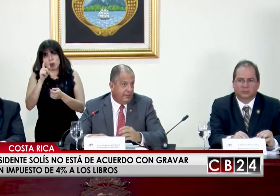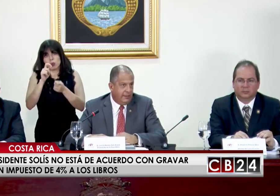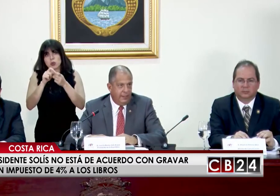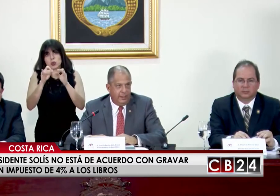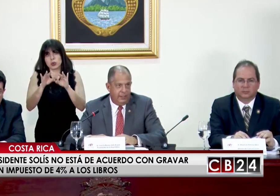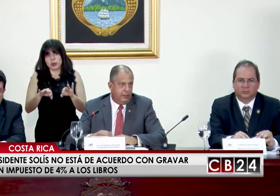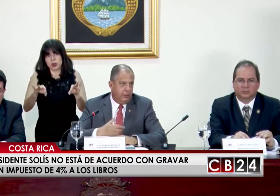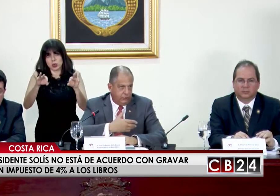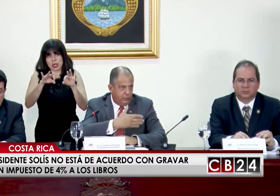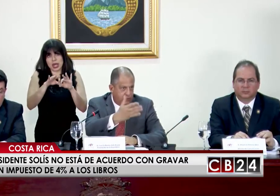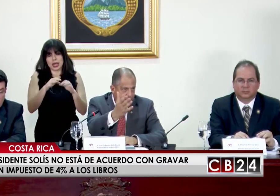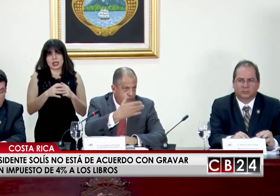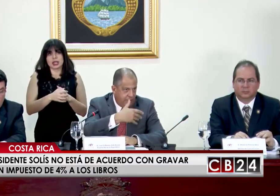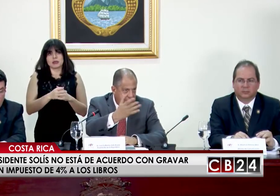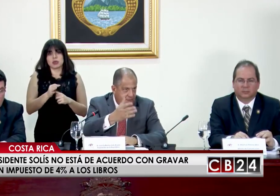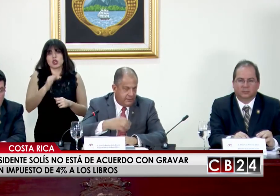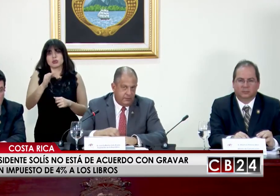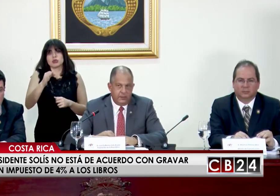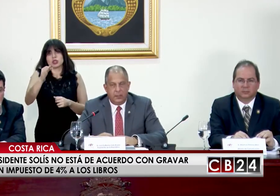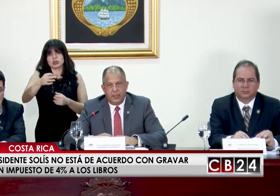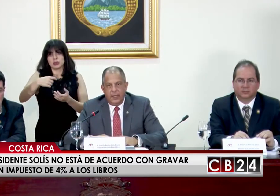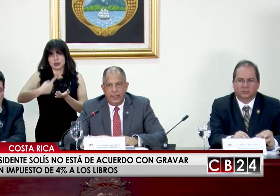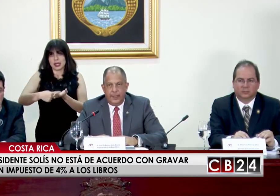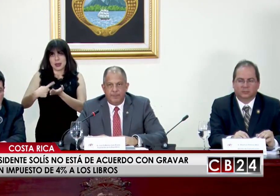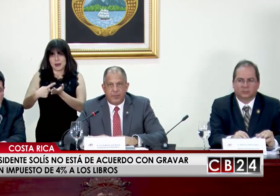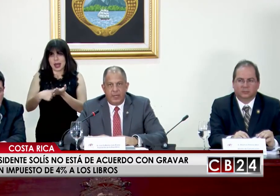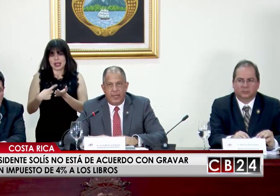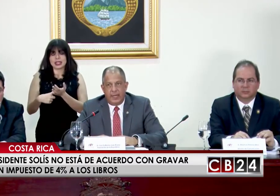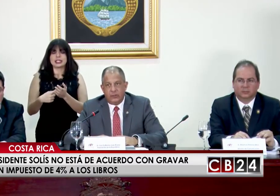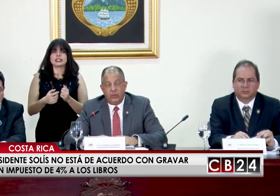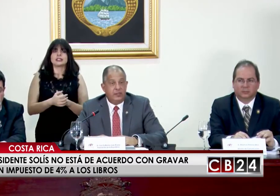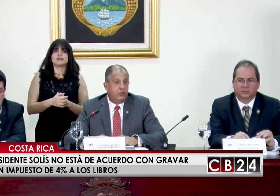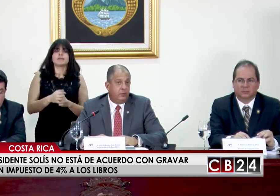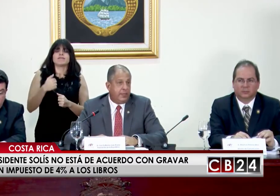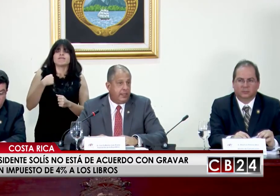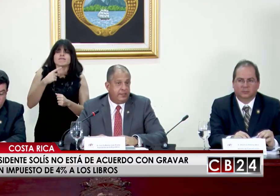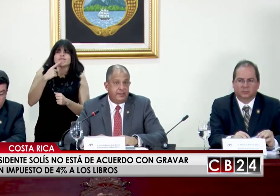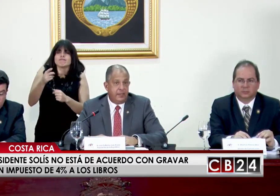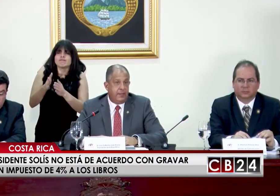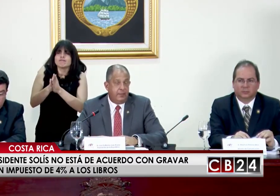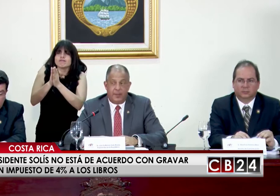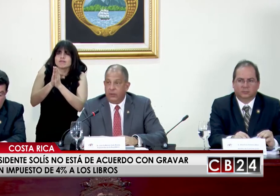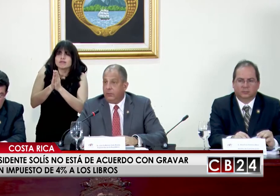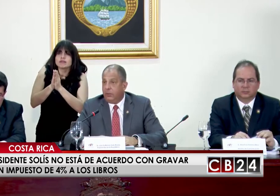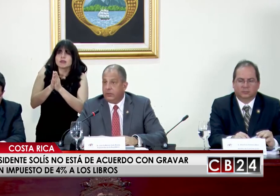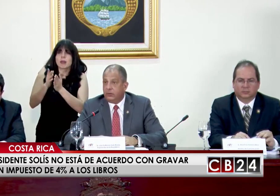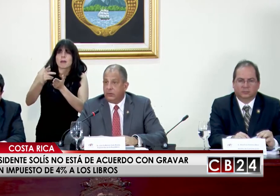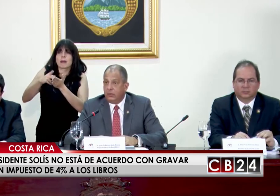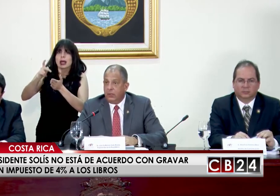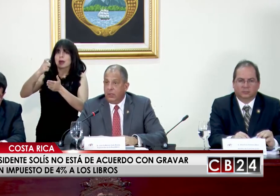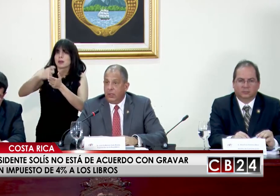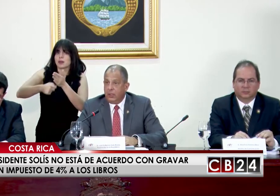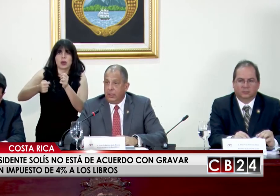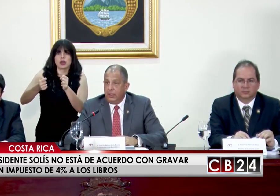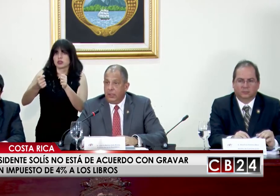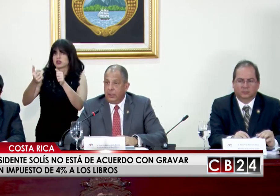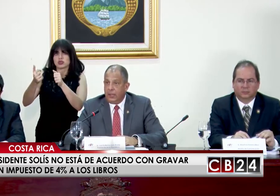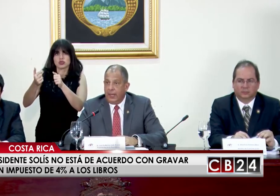importante en los próximos debates, la solicitud para que se exima del pago de impuestos